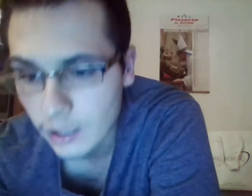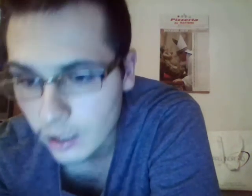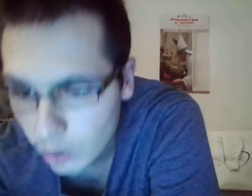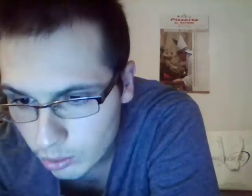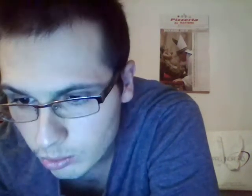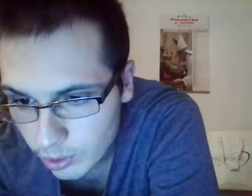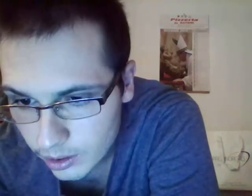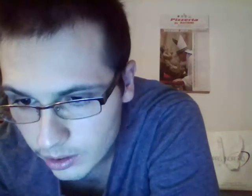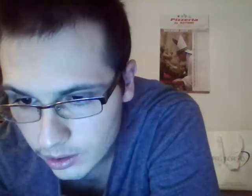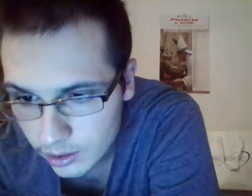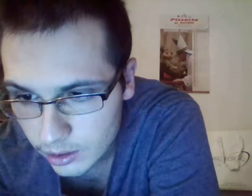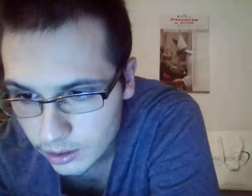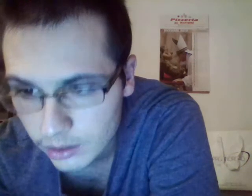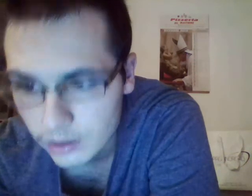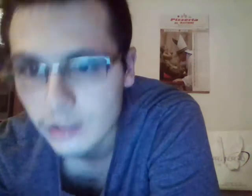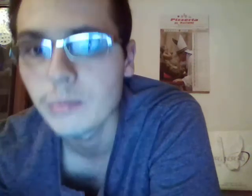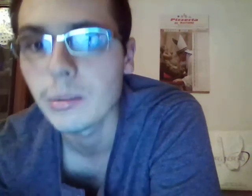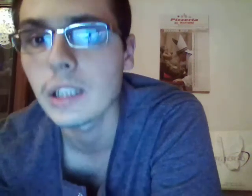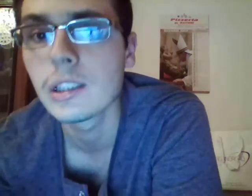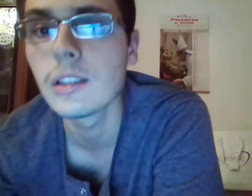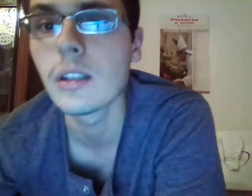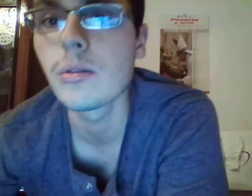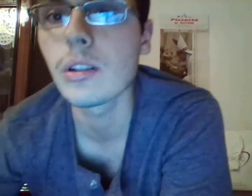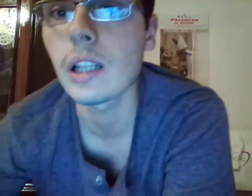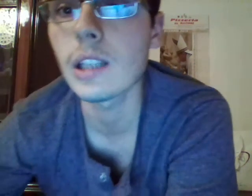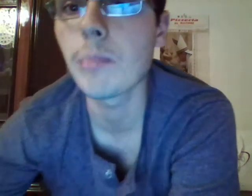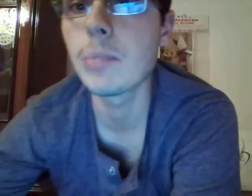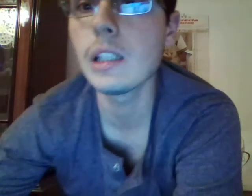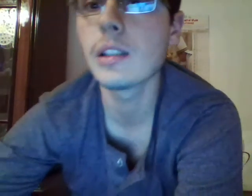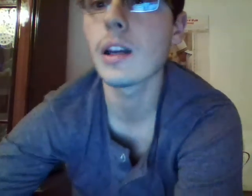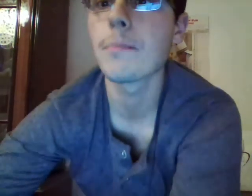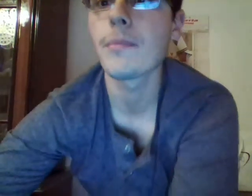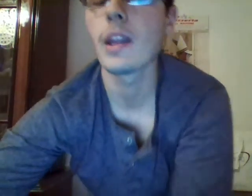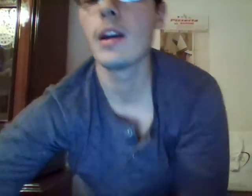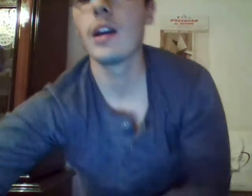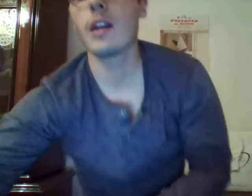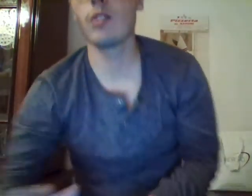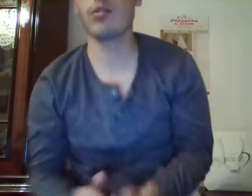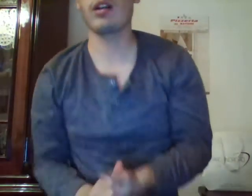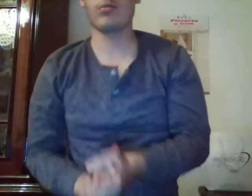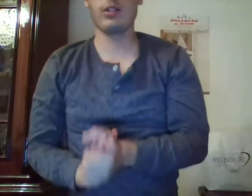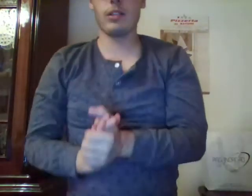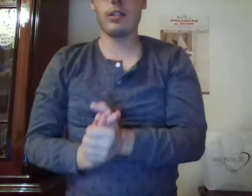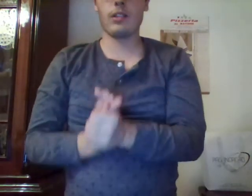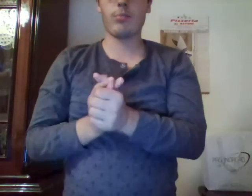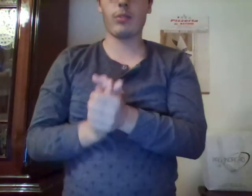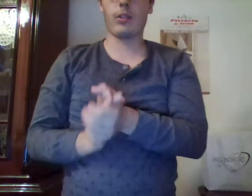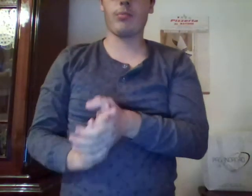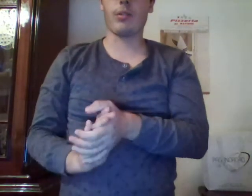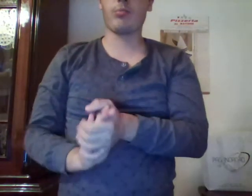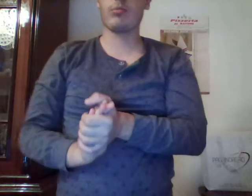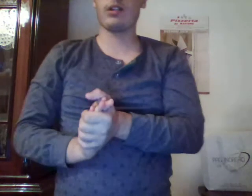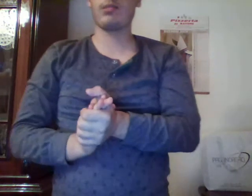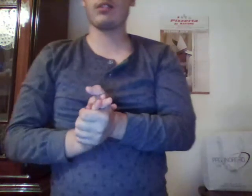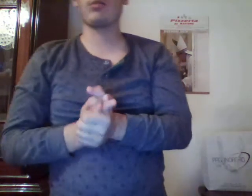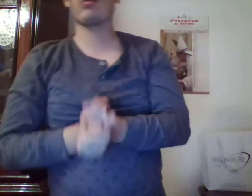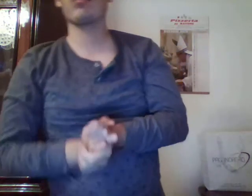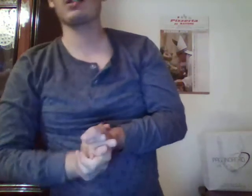comunque si partita giocata a pisa e ora quindi il prossimo appuntamento come dal